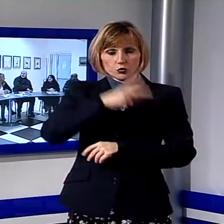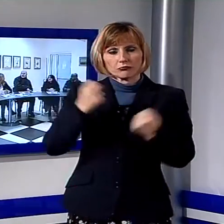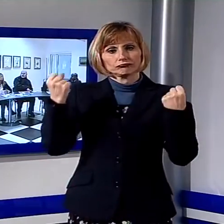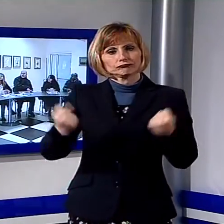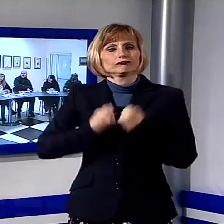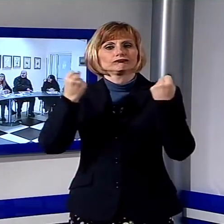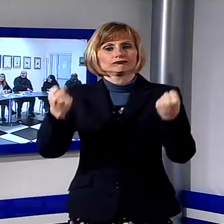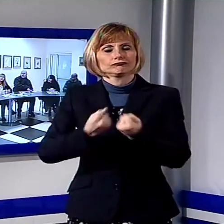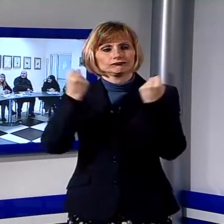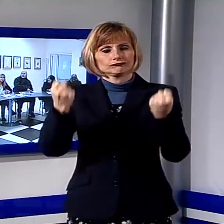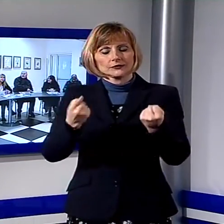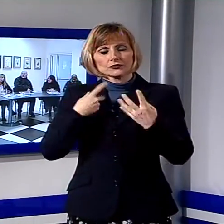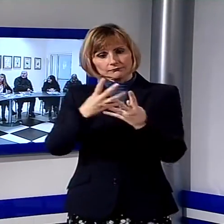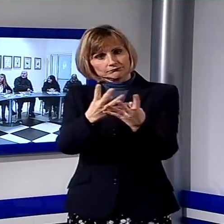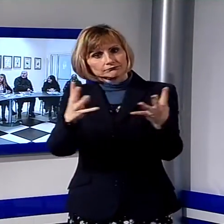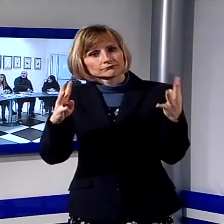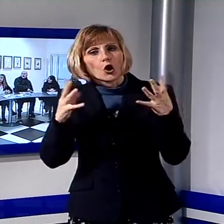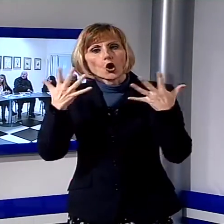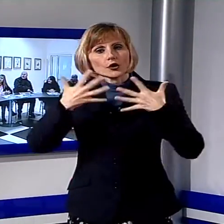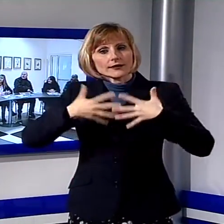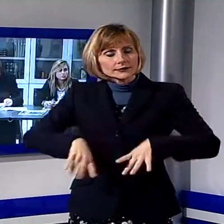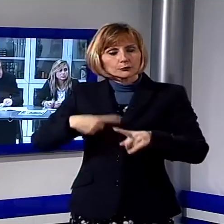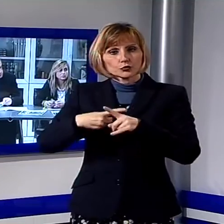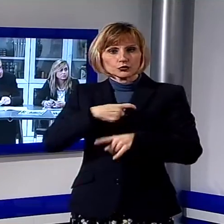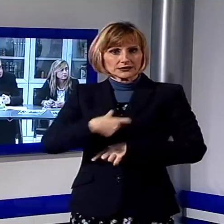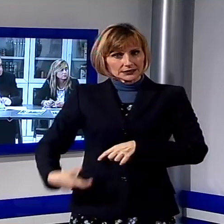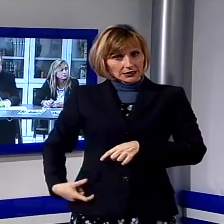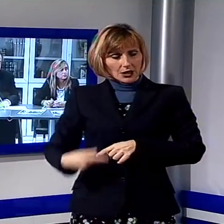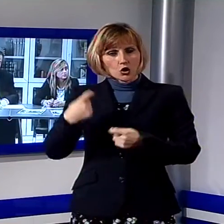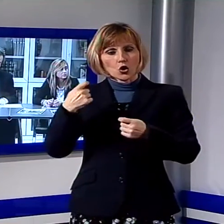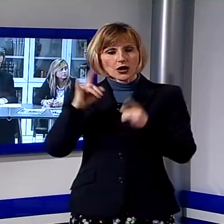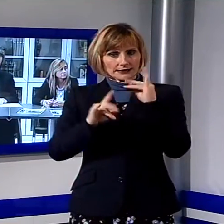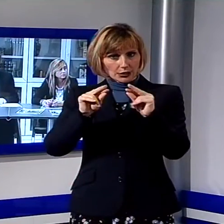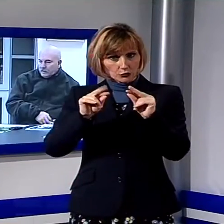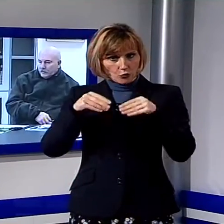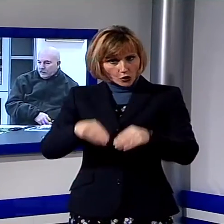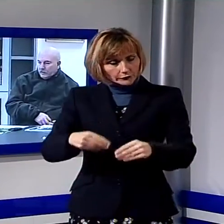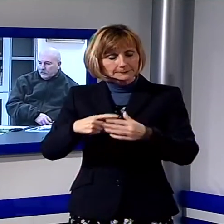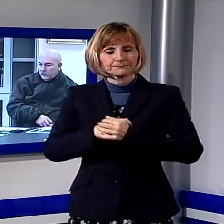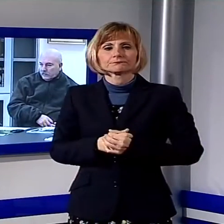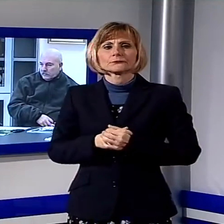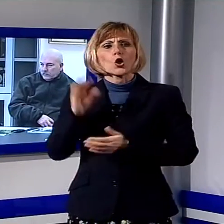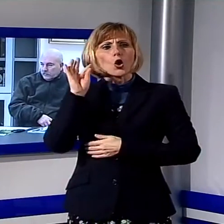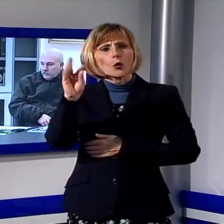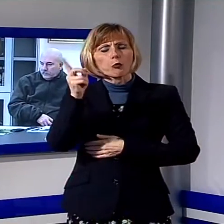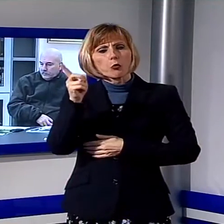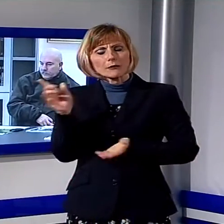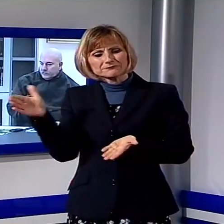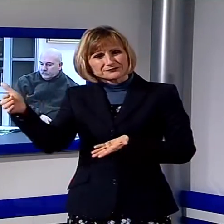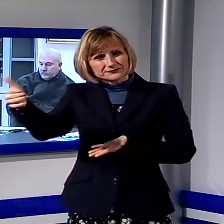presenza degli organizzatori e del sindaco di Castelnuovo Andrea Tagliasacchi. L'obiettivo rimane quello di raccogliere contributi per acquistare nuovi